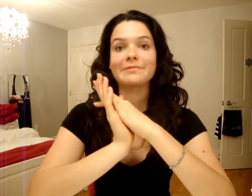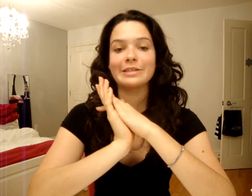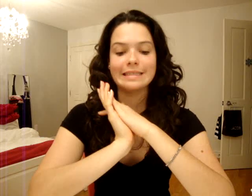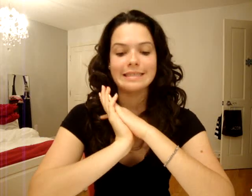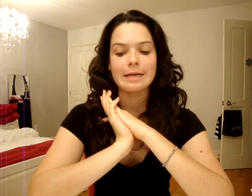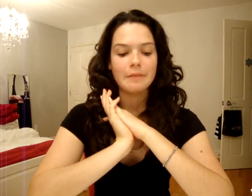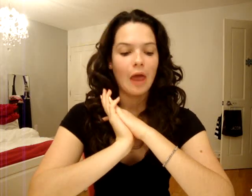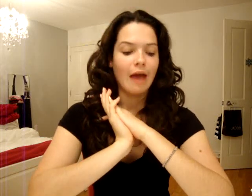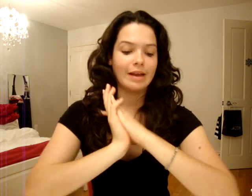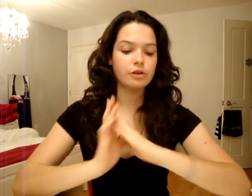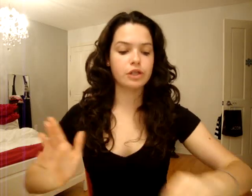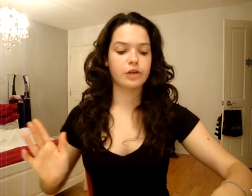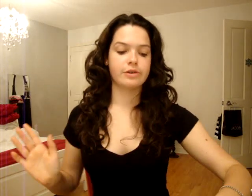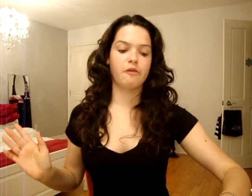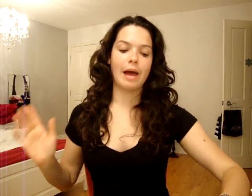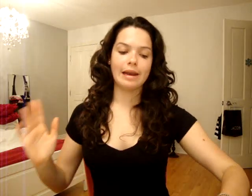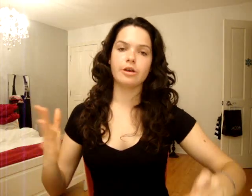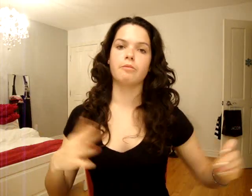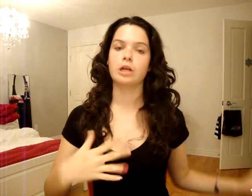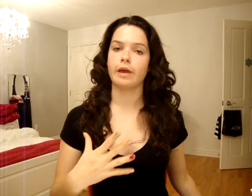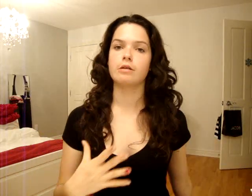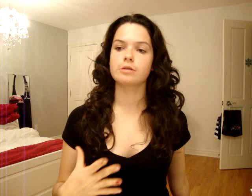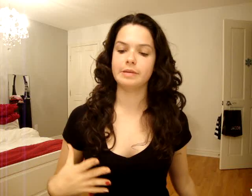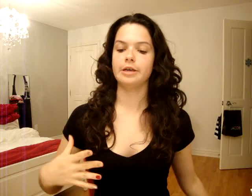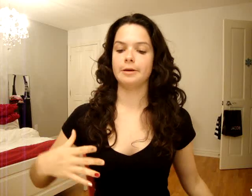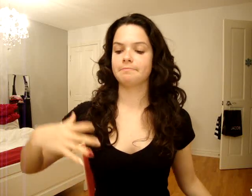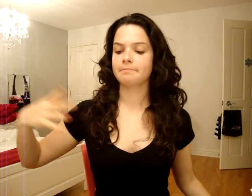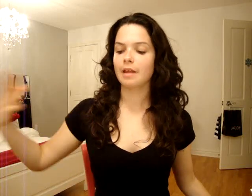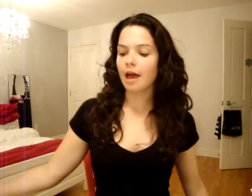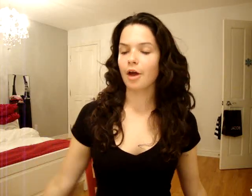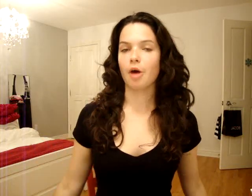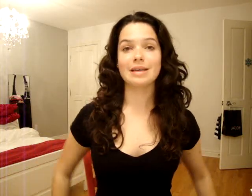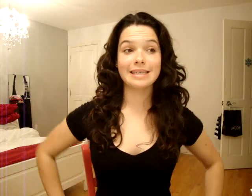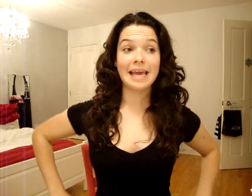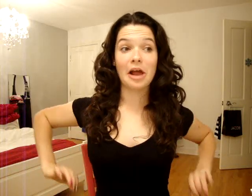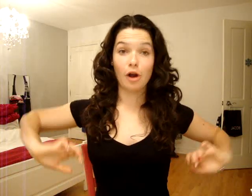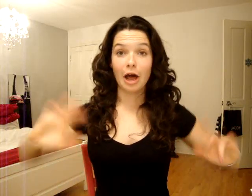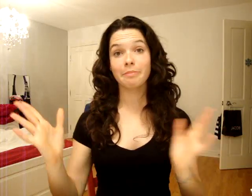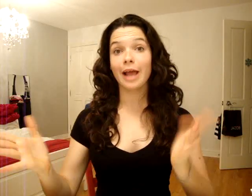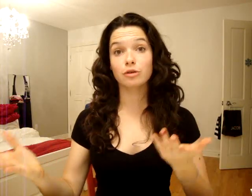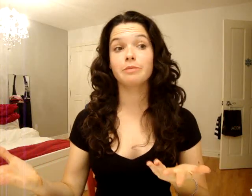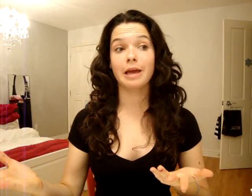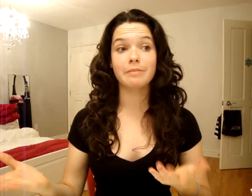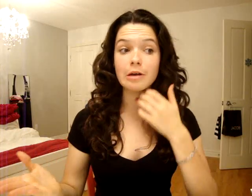c'est ça. Fait que là aujourd'hui je vais vous parler de mon expérience, pis commencer le lendemain de jouer au paintball.